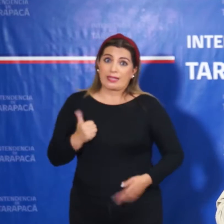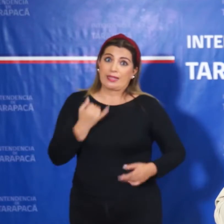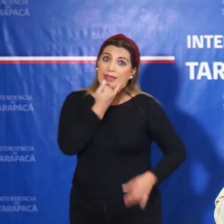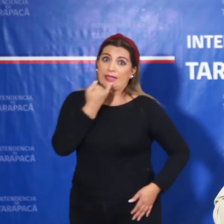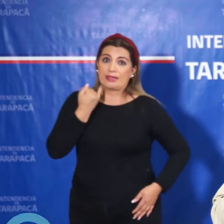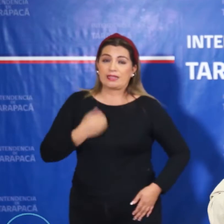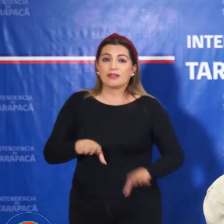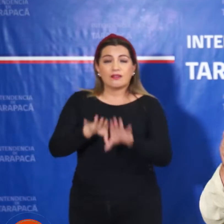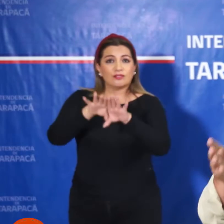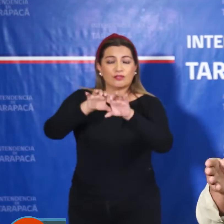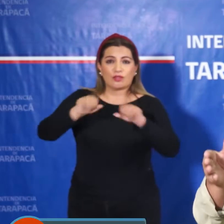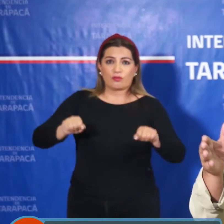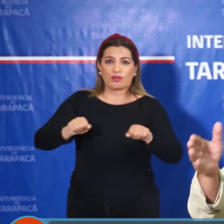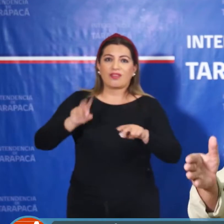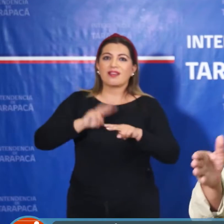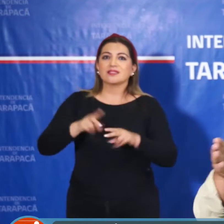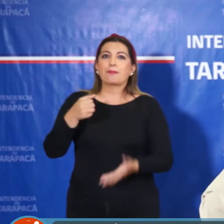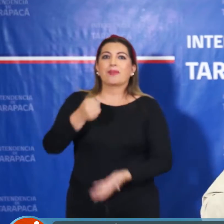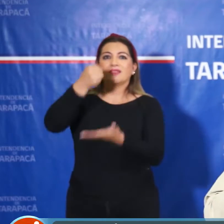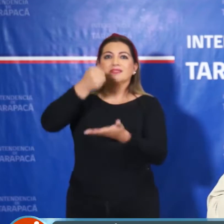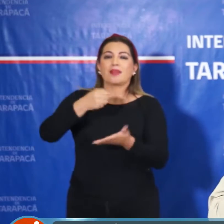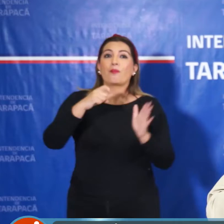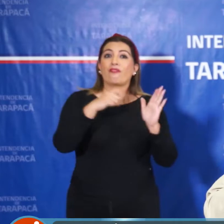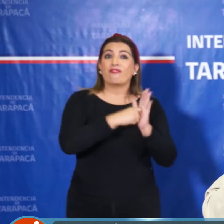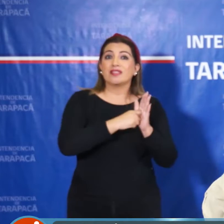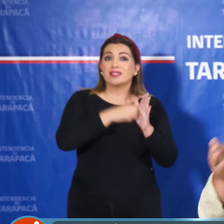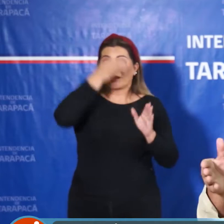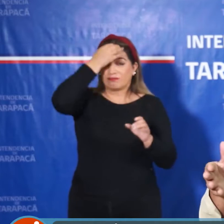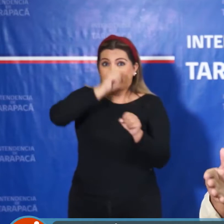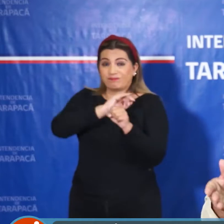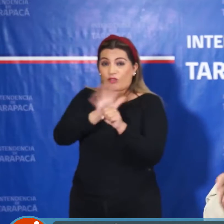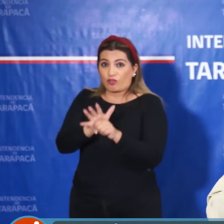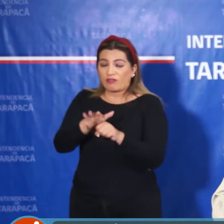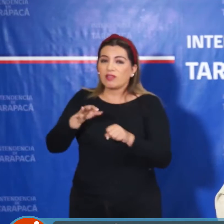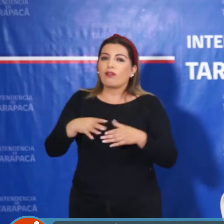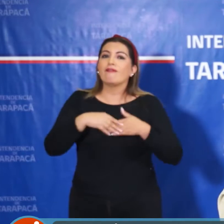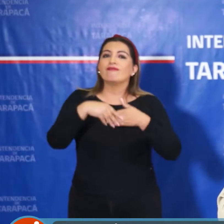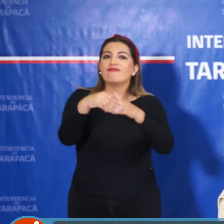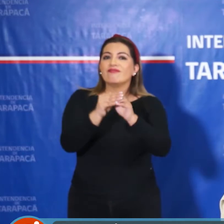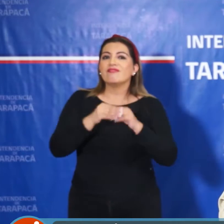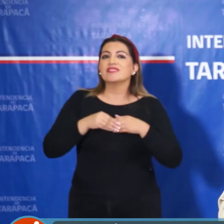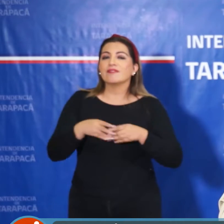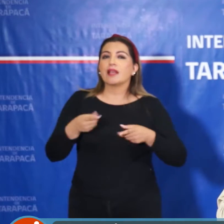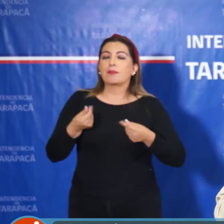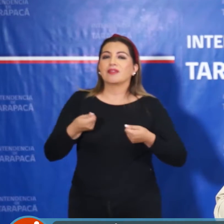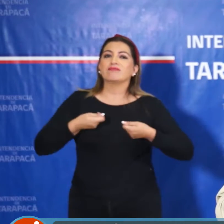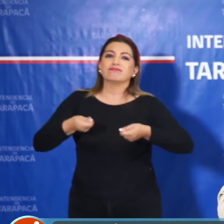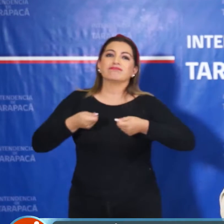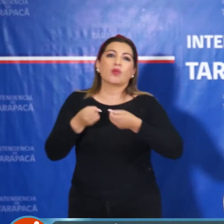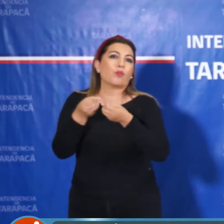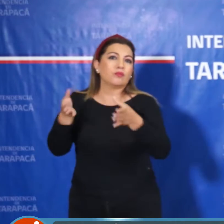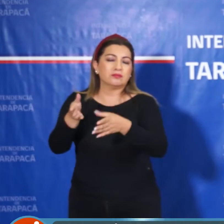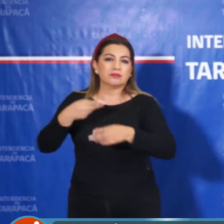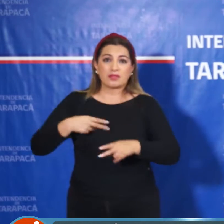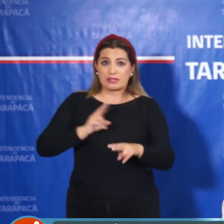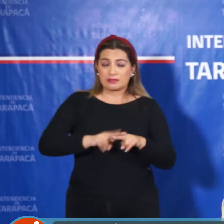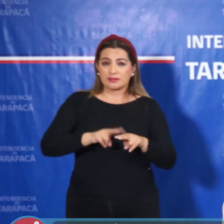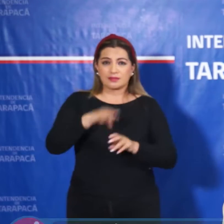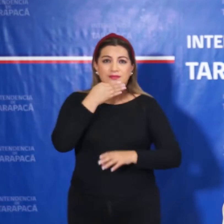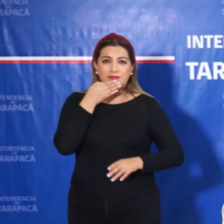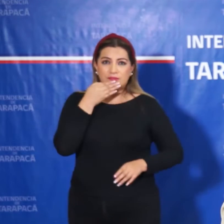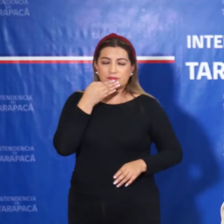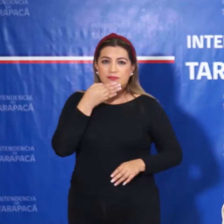que pueda flexibilizar por este periodo que tiene que ver con la pandemia, pero creo yo que es muy importante fortalecer